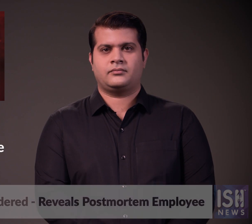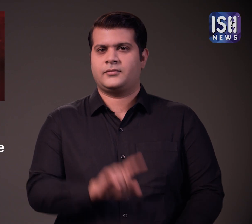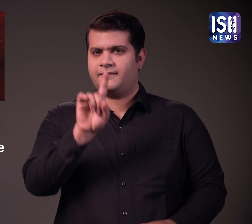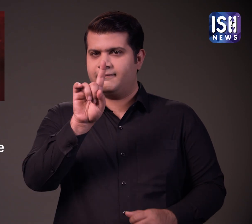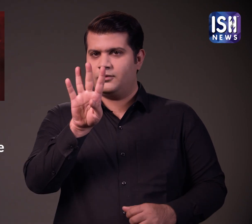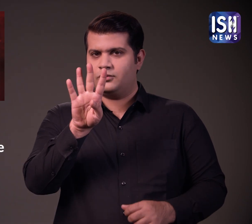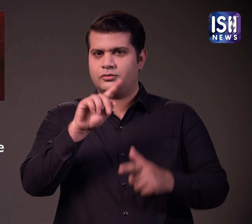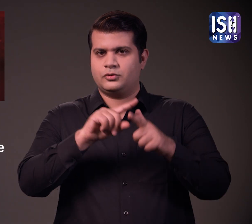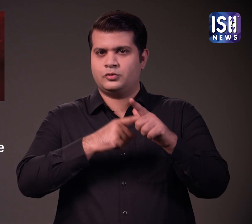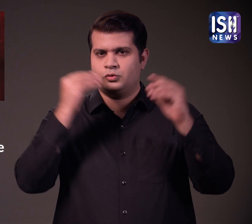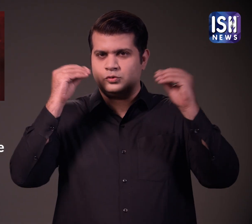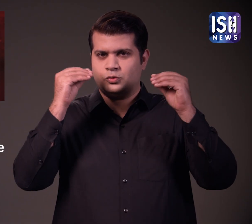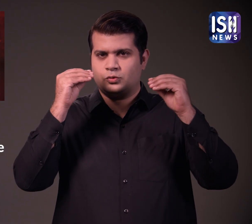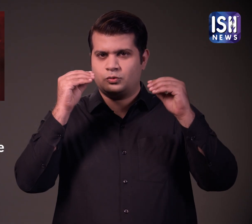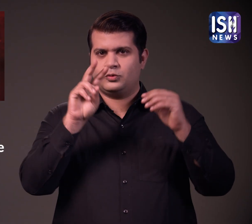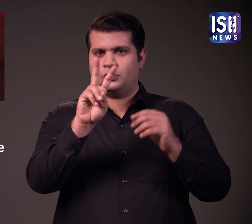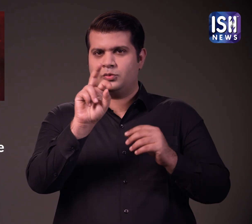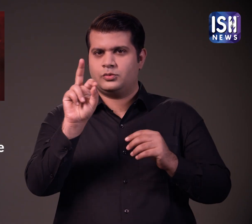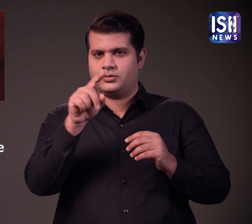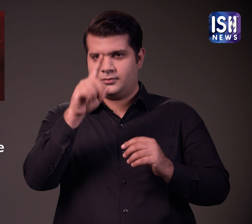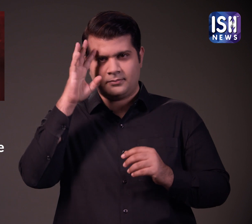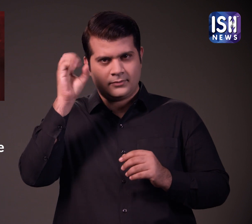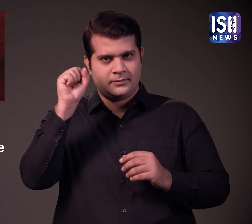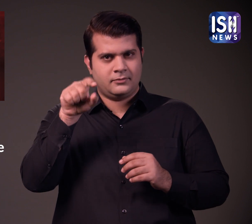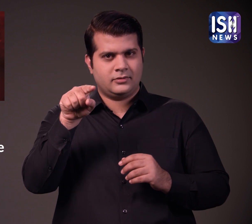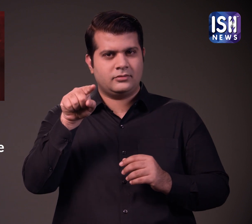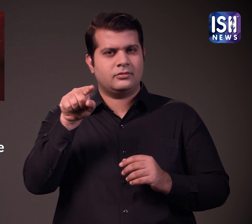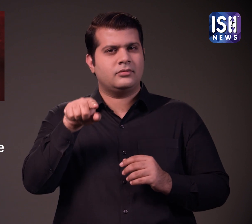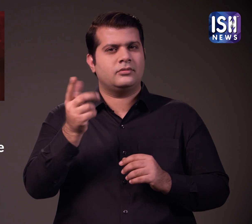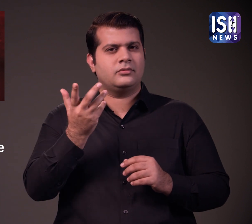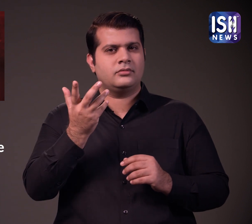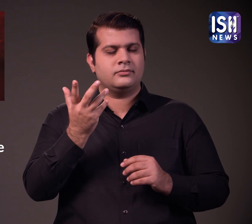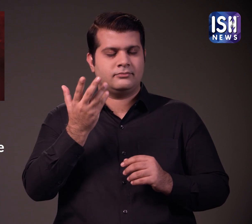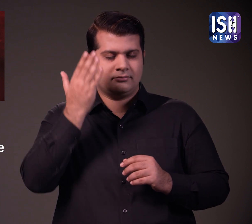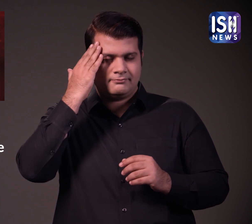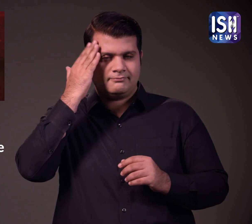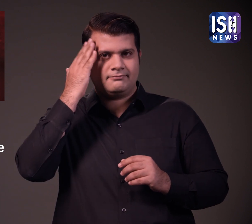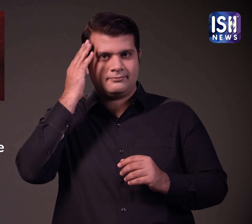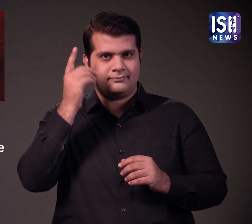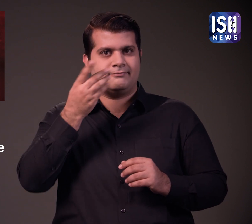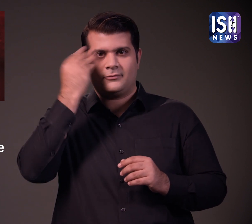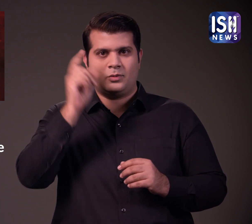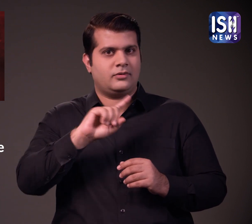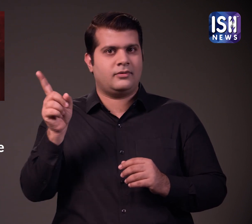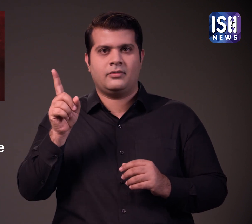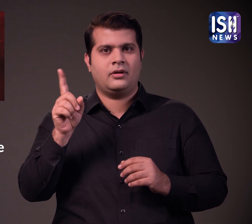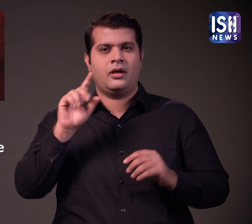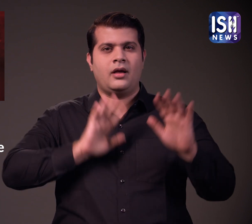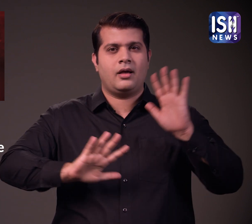मुझे यकीन है कि आपको 14 जून 2020 याद होगा ये एक अविस्मर्णिया दिन था ये वह दिन